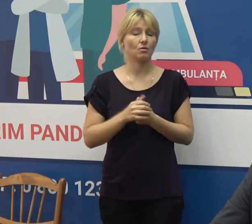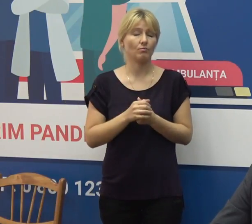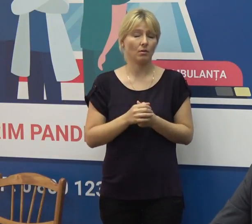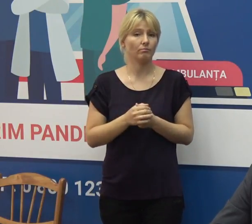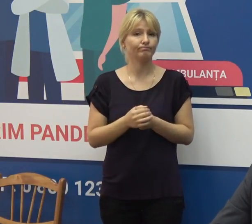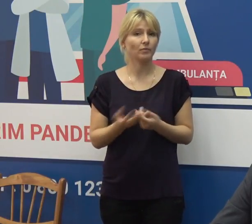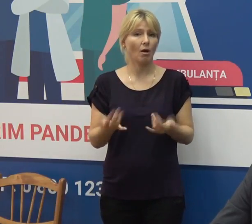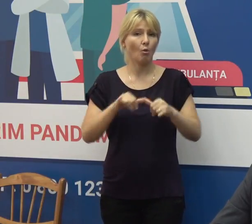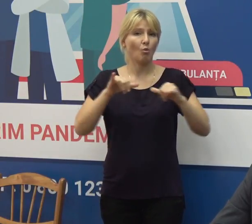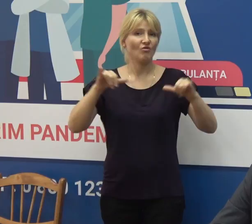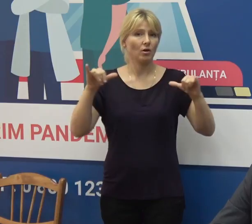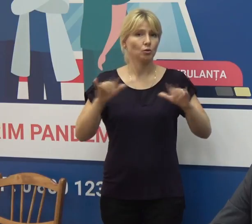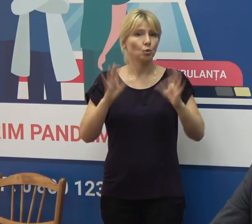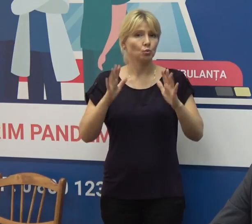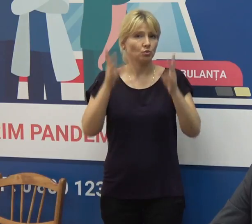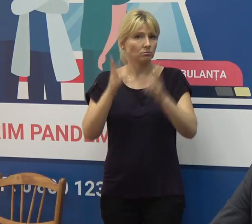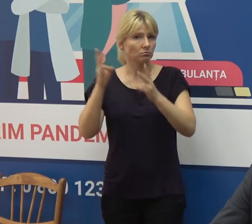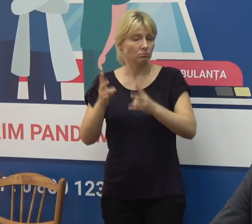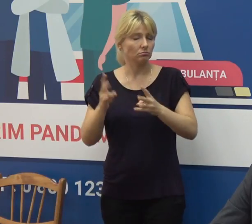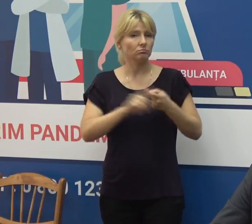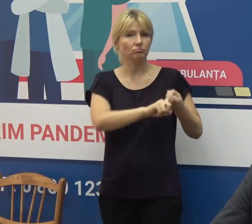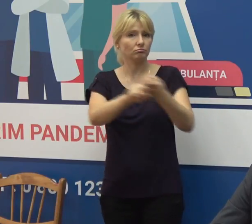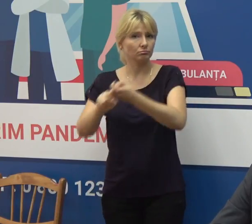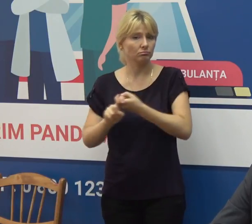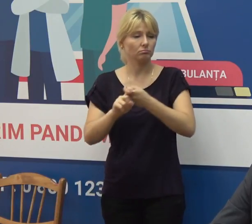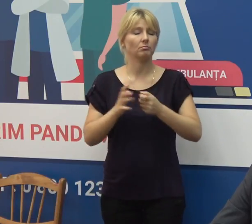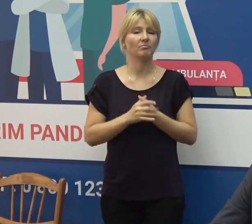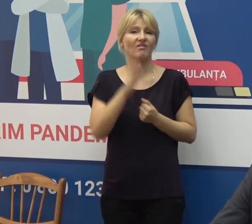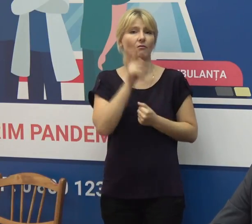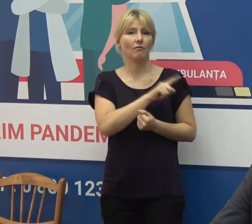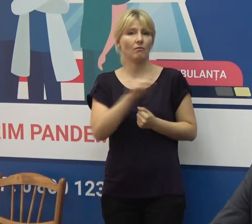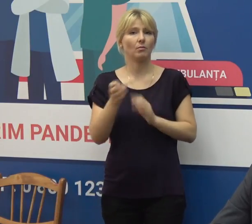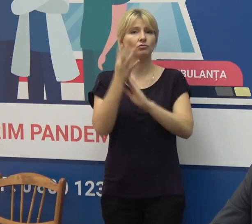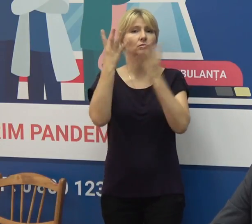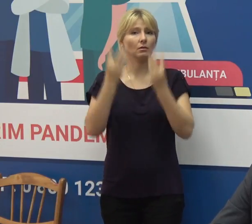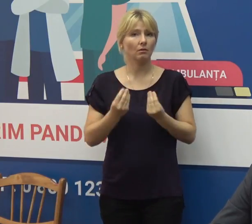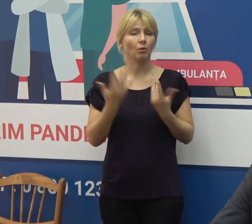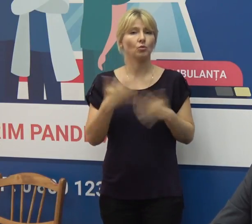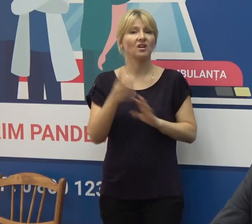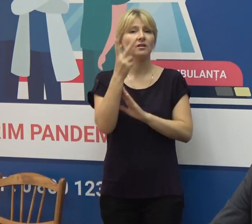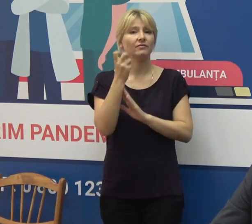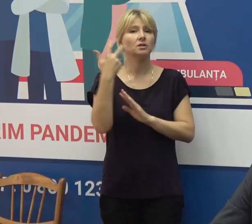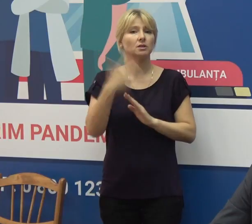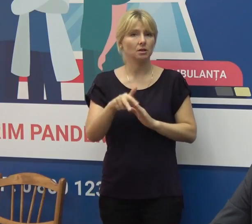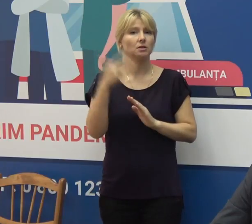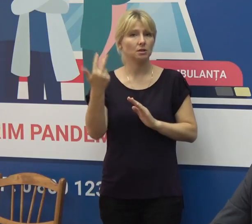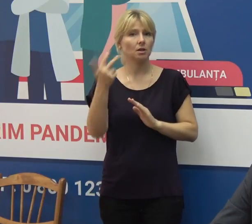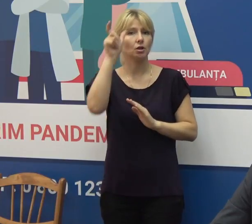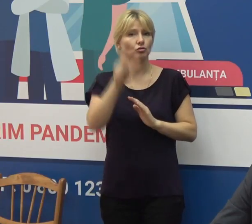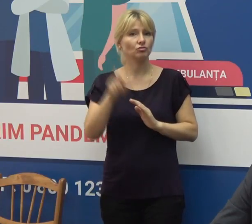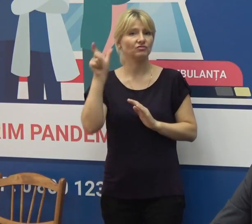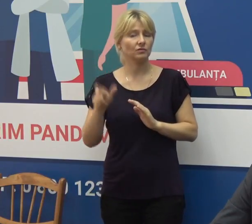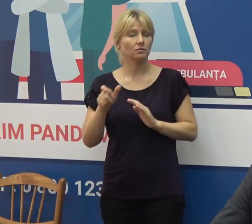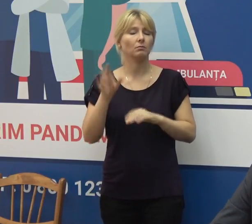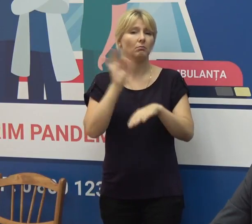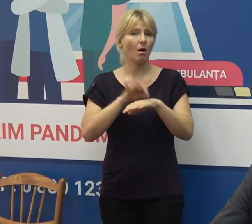creștere a numărului de cazuri. Rata incidenței pentru ultimele 14 zile constituie 233, deci